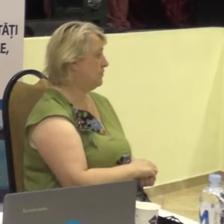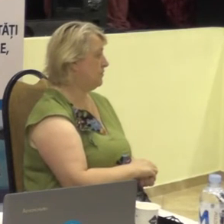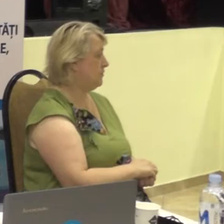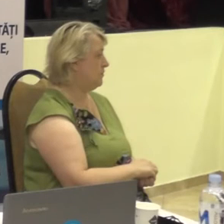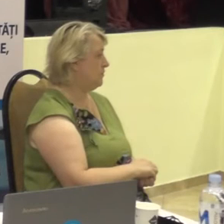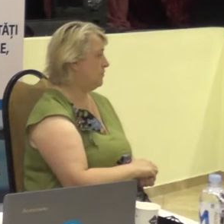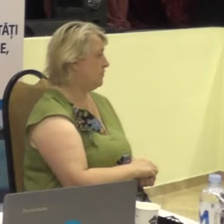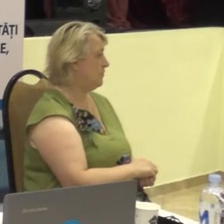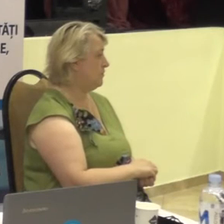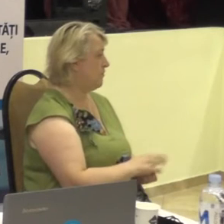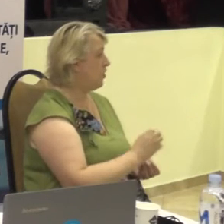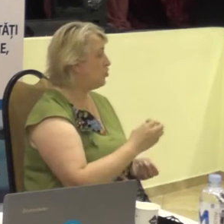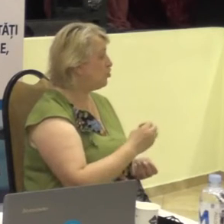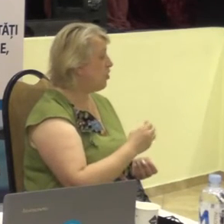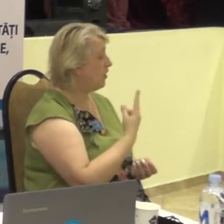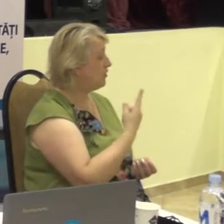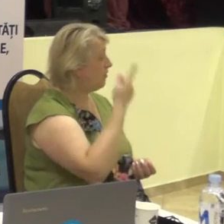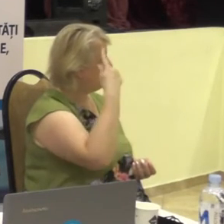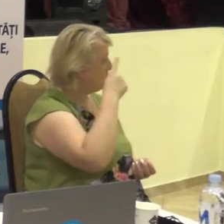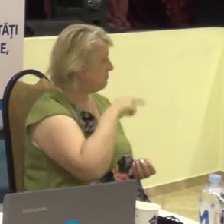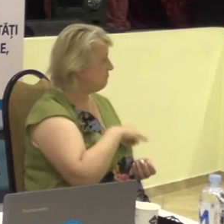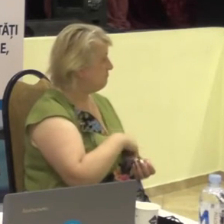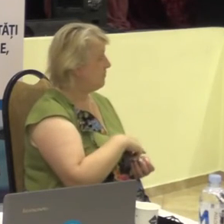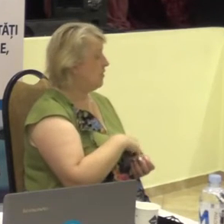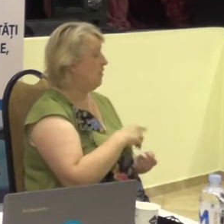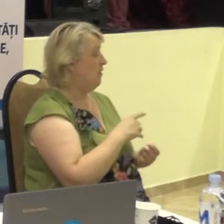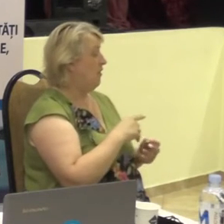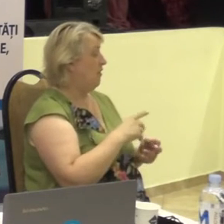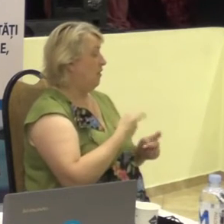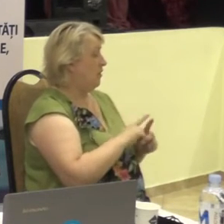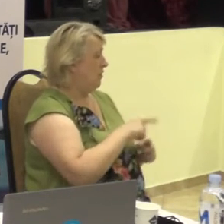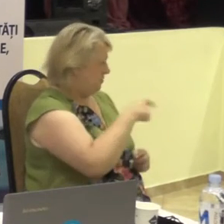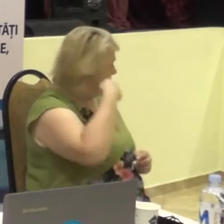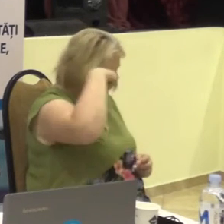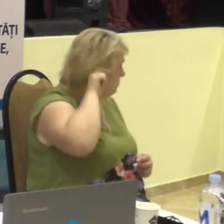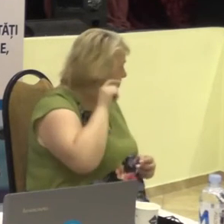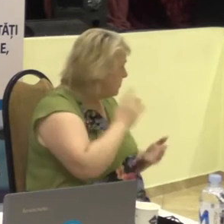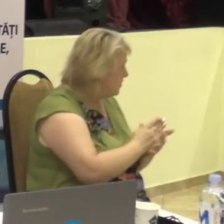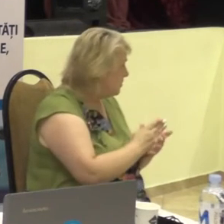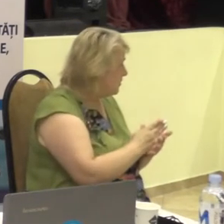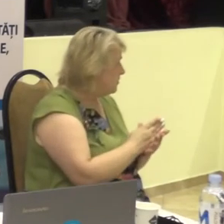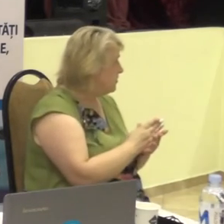Minte este dumneavoastră să purtați proteza auditivă?